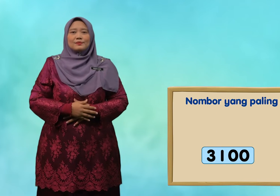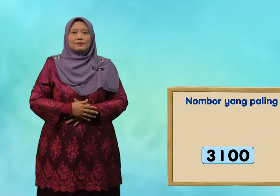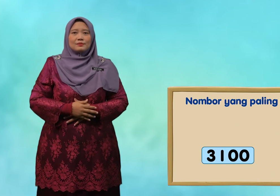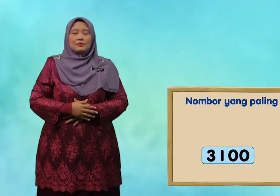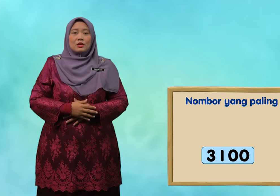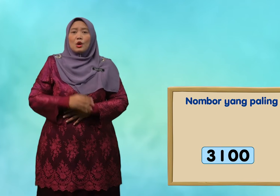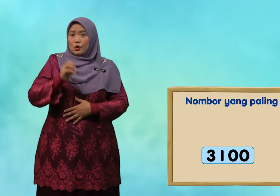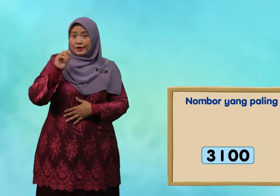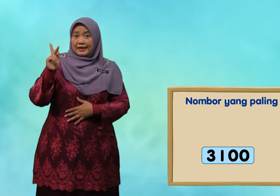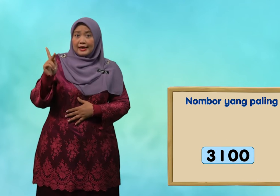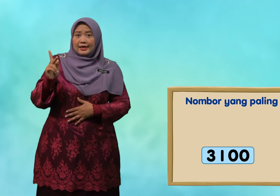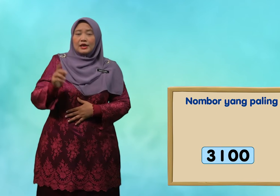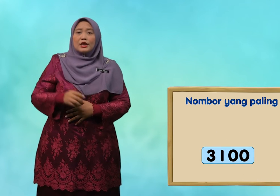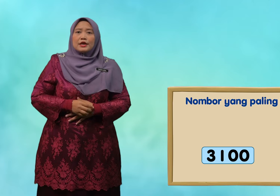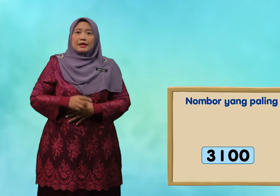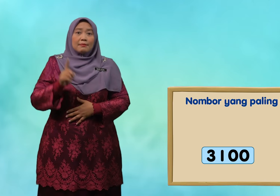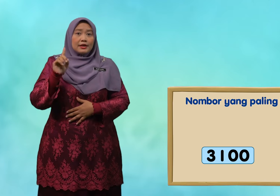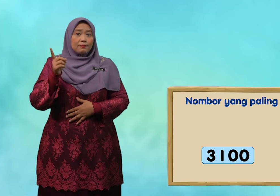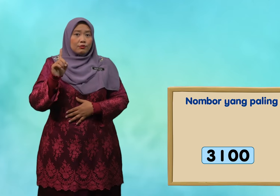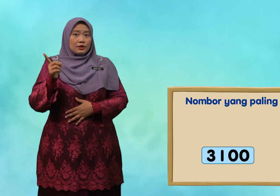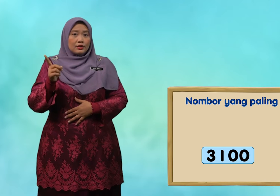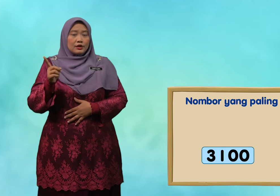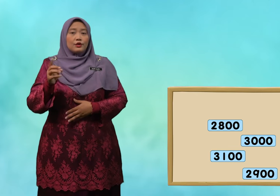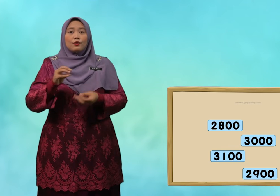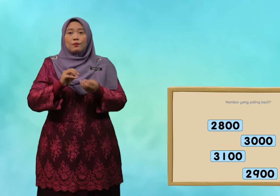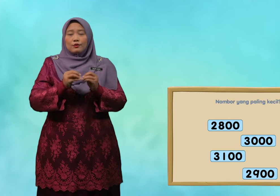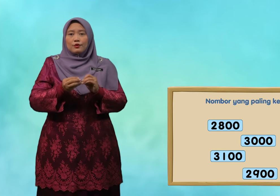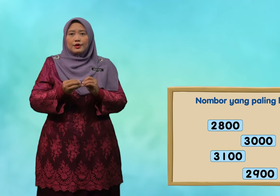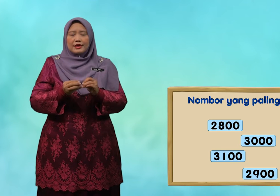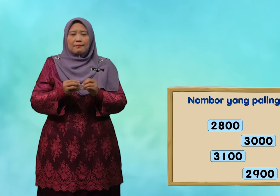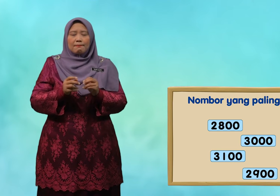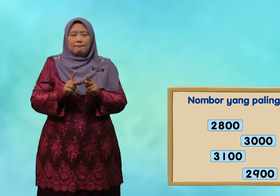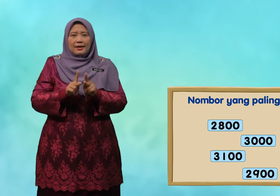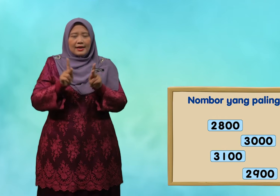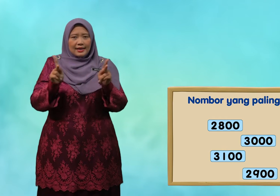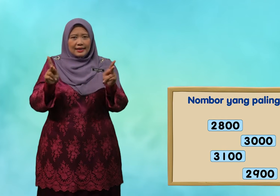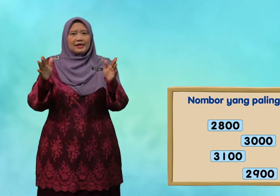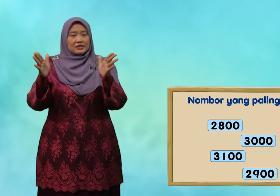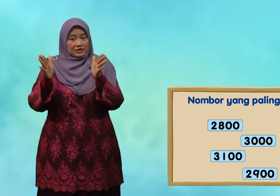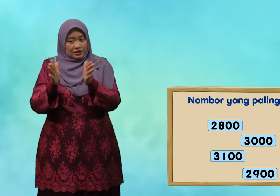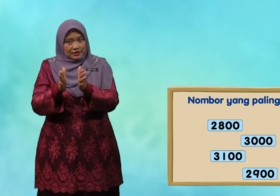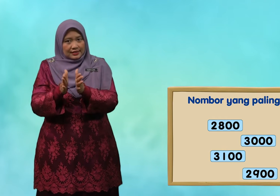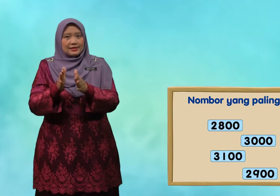yang mana pula nombor yang paling kecil?